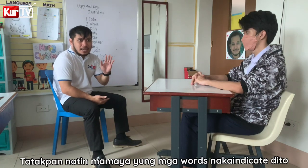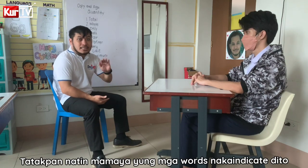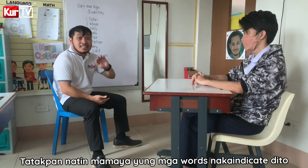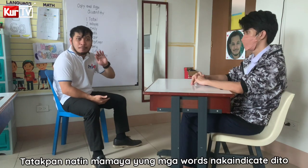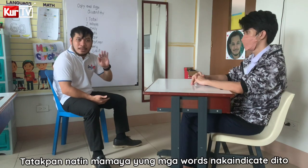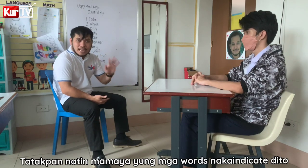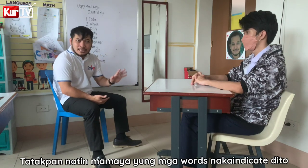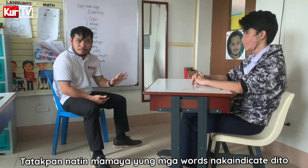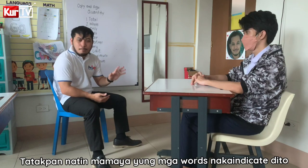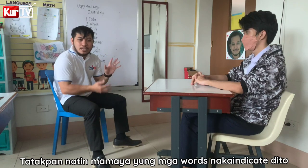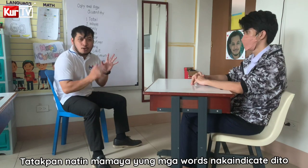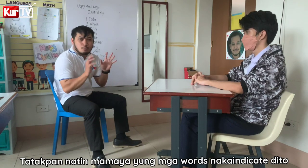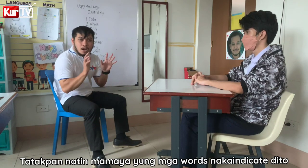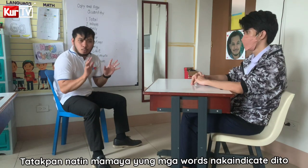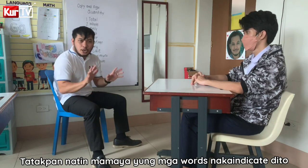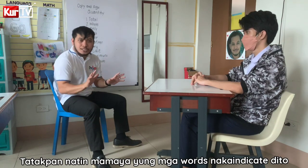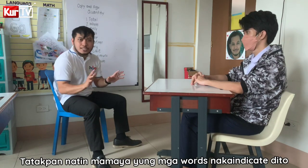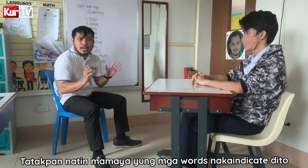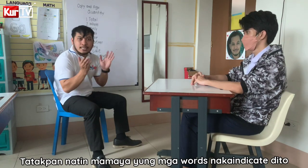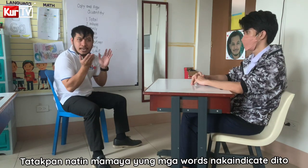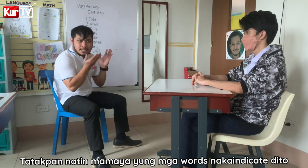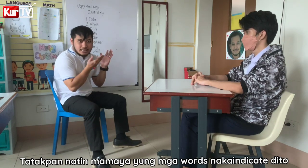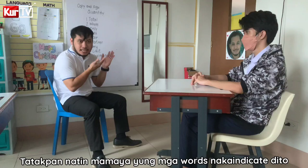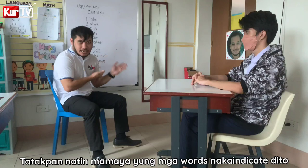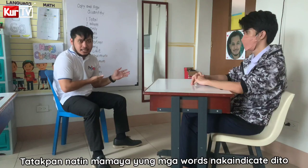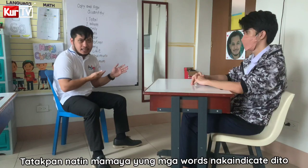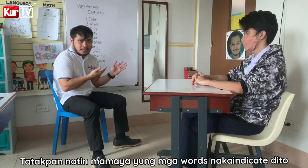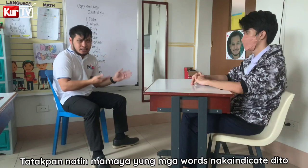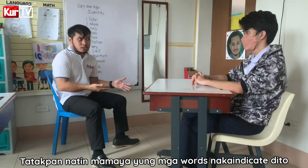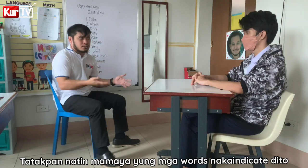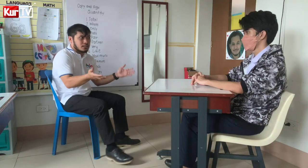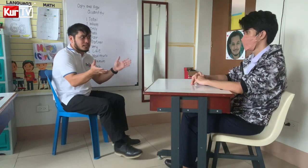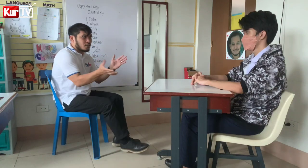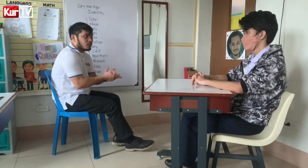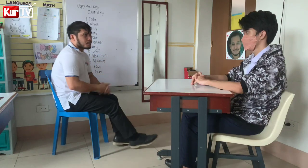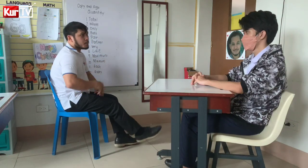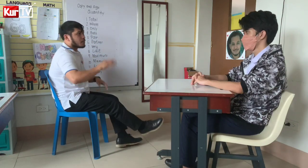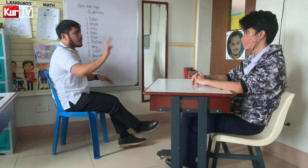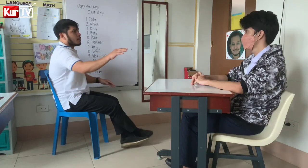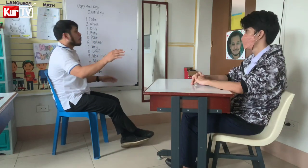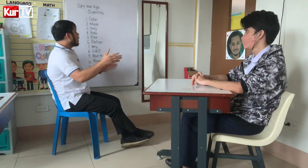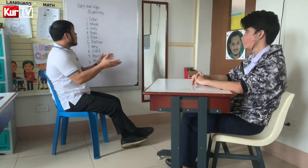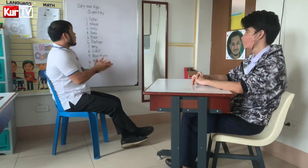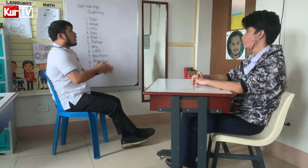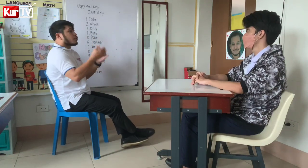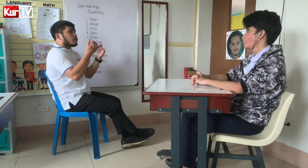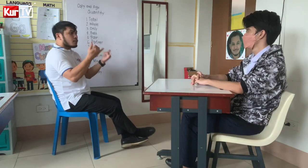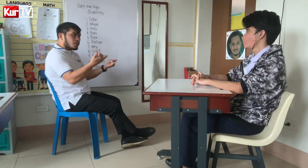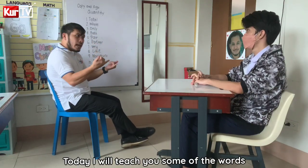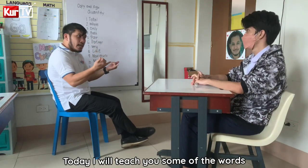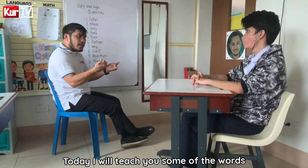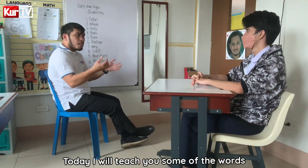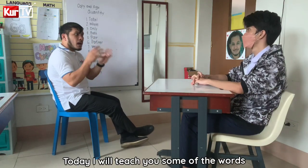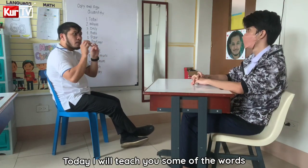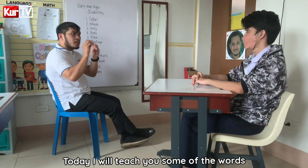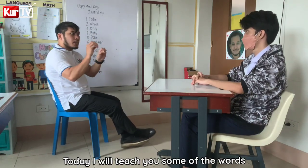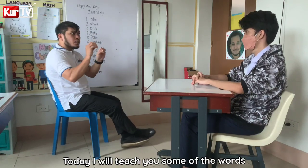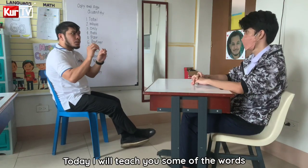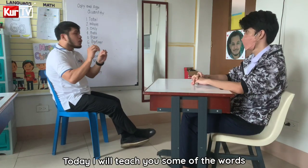tatakpan natin mamaya yung mga words na naka-indicate dito. So let's go. So today, I will teach you